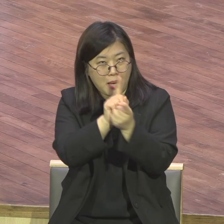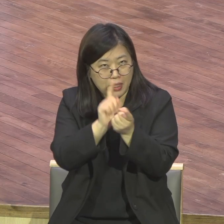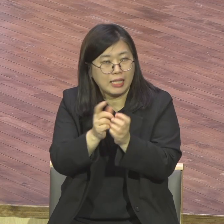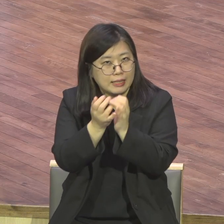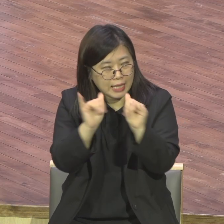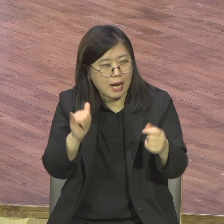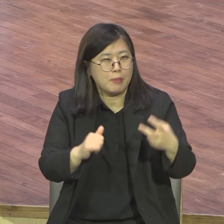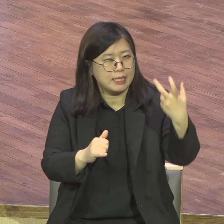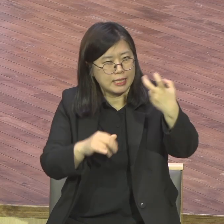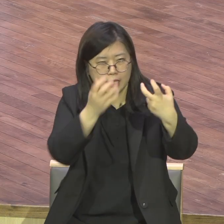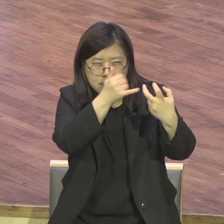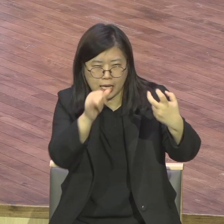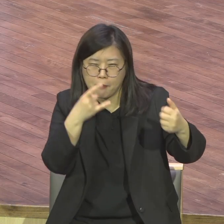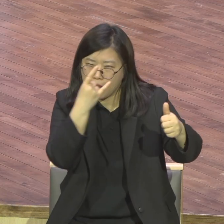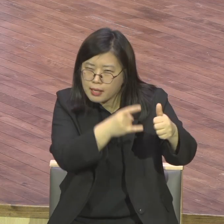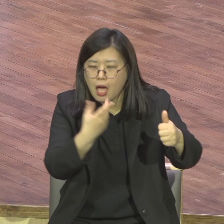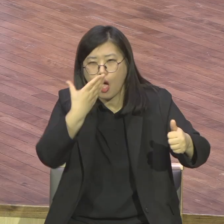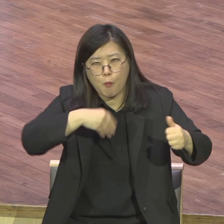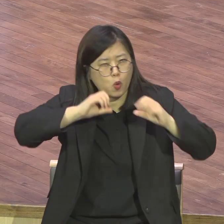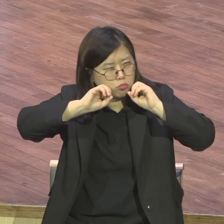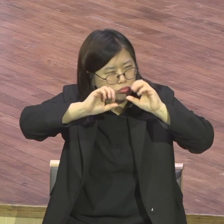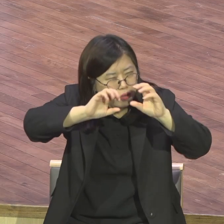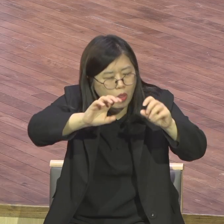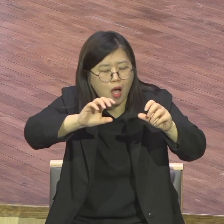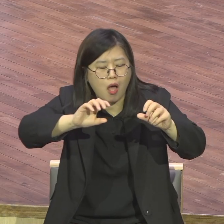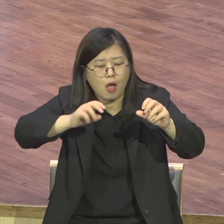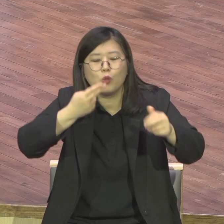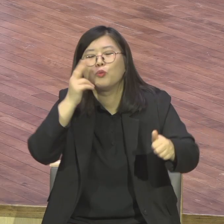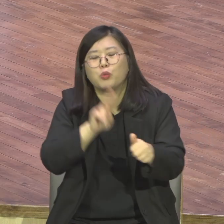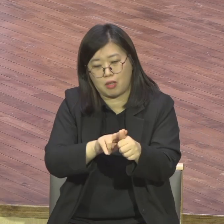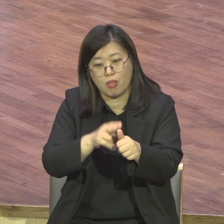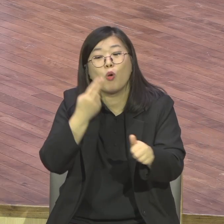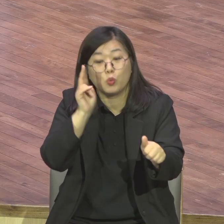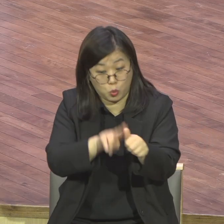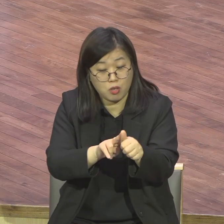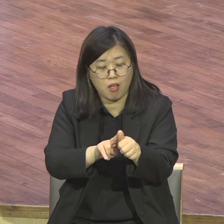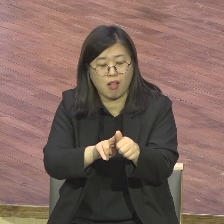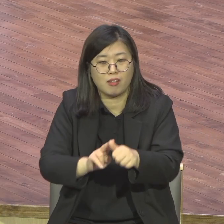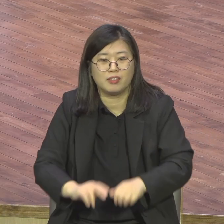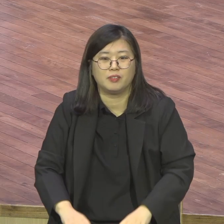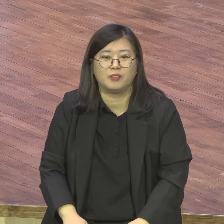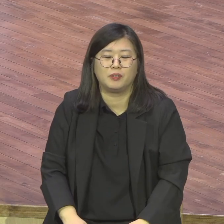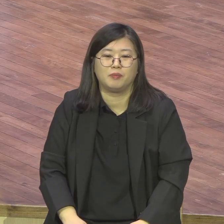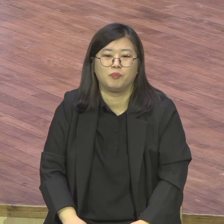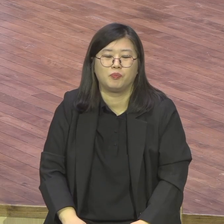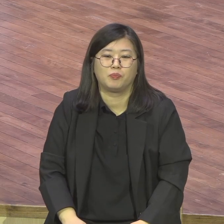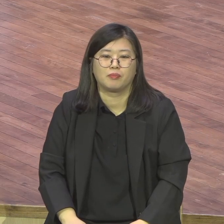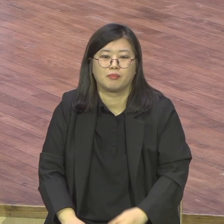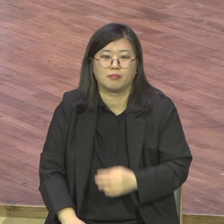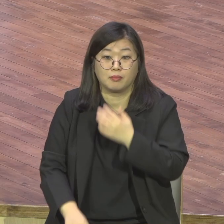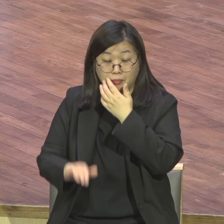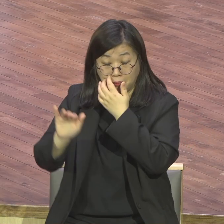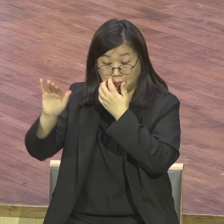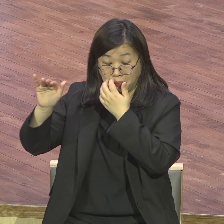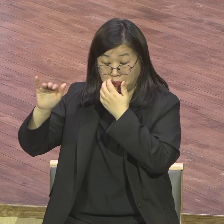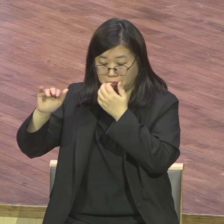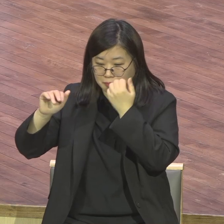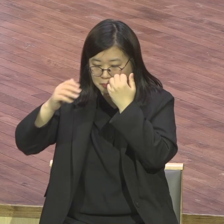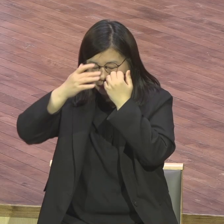고백하면서 이 사람들 좀 더 기억해 주십시오 이름을 생명체국을 기록하시고 이분들을 전도한 이분들을